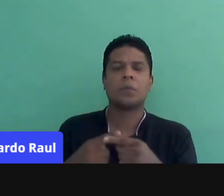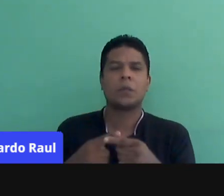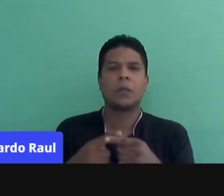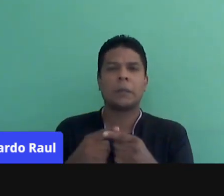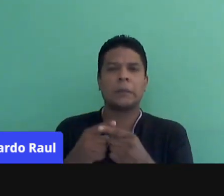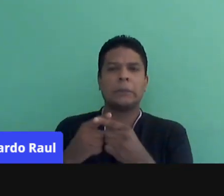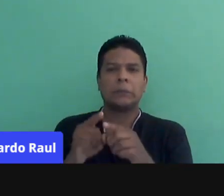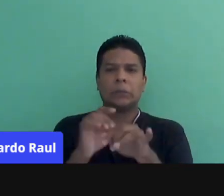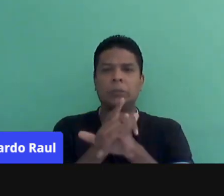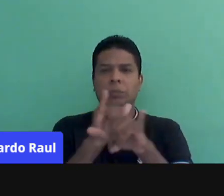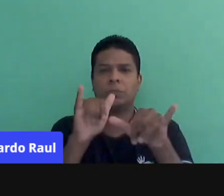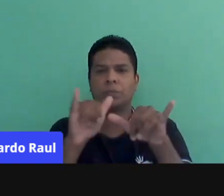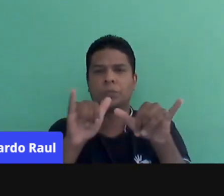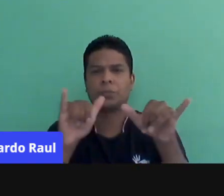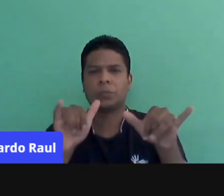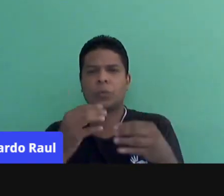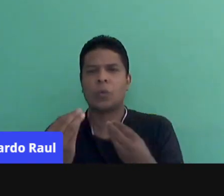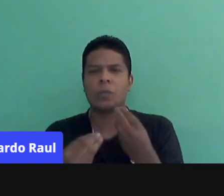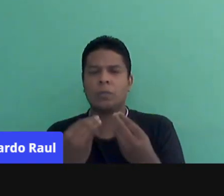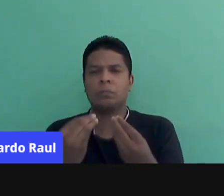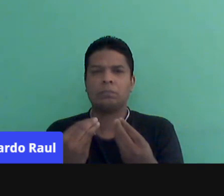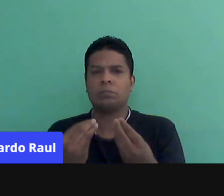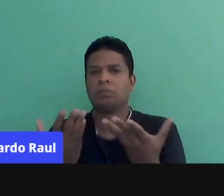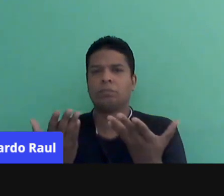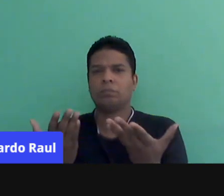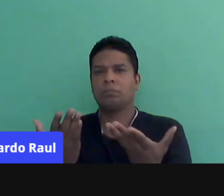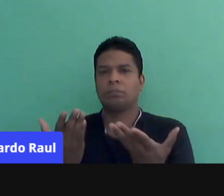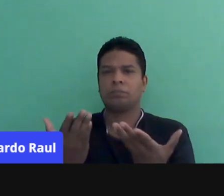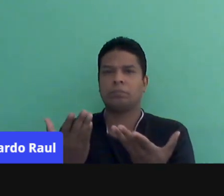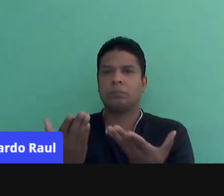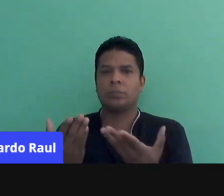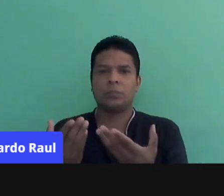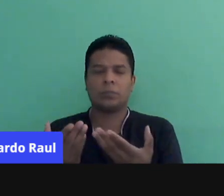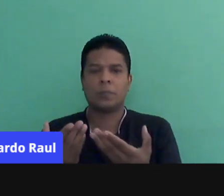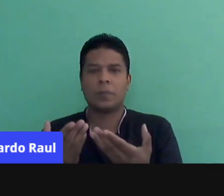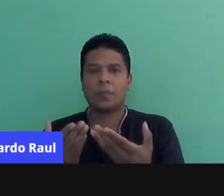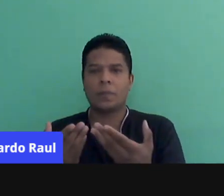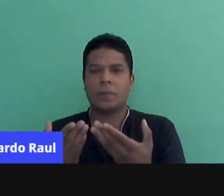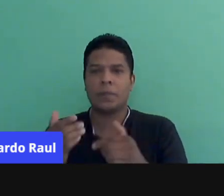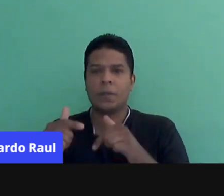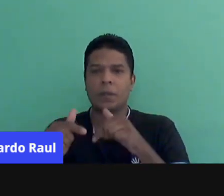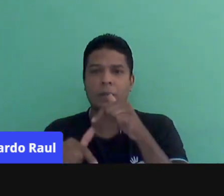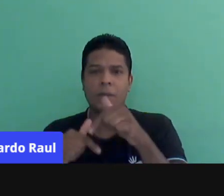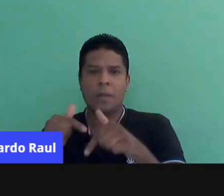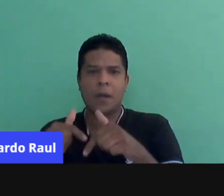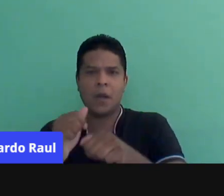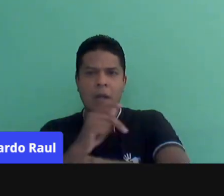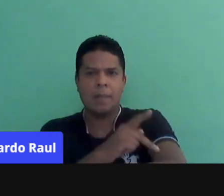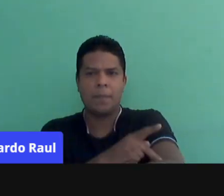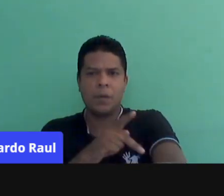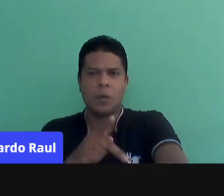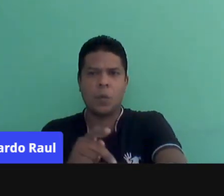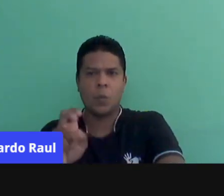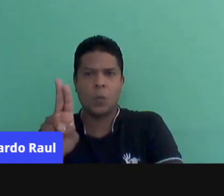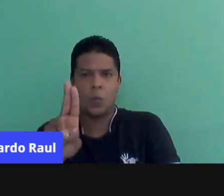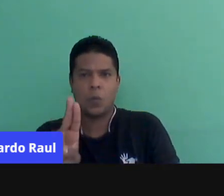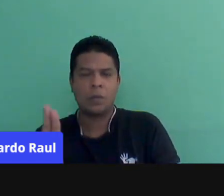informações? E como eu vou falar de um trabalho pedagógico, de uso de recursos